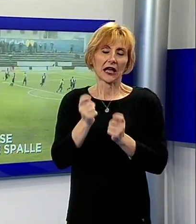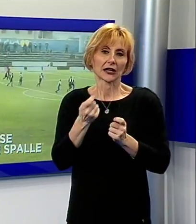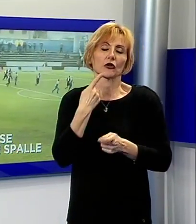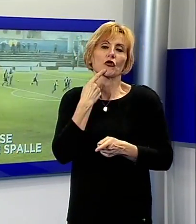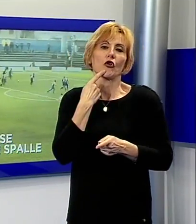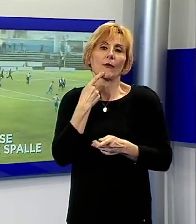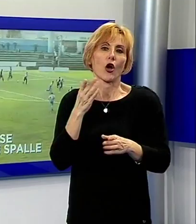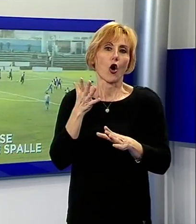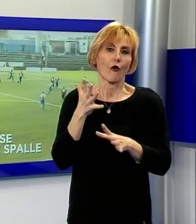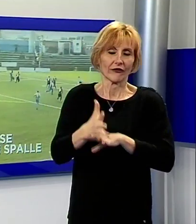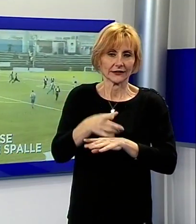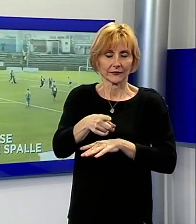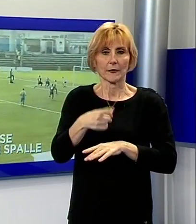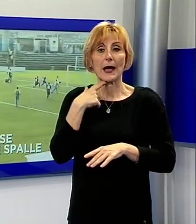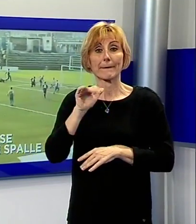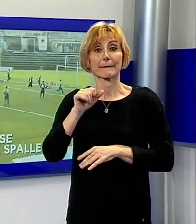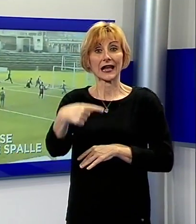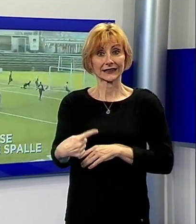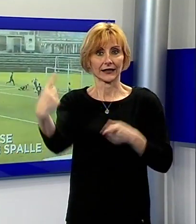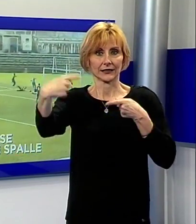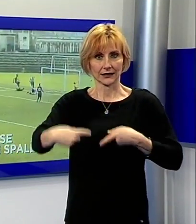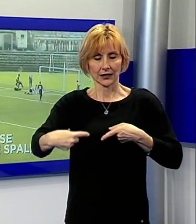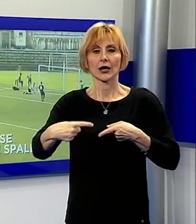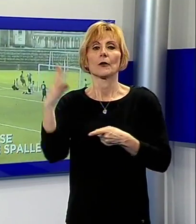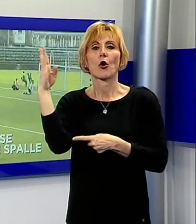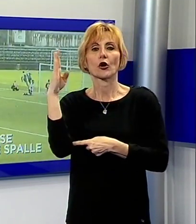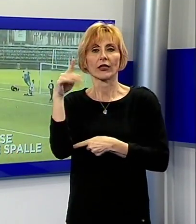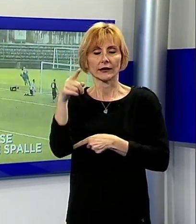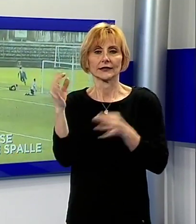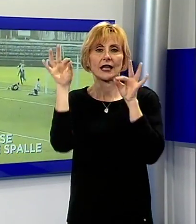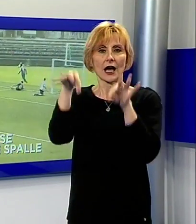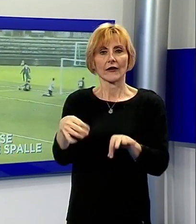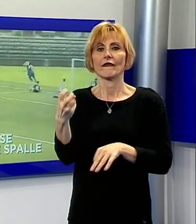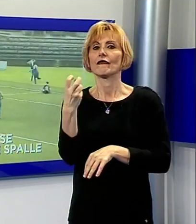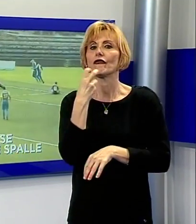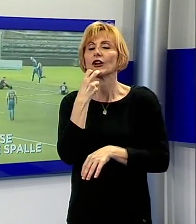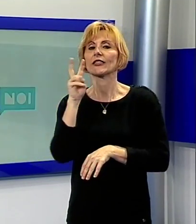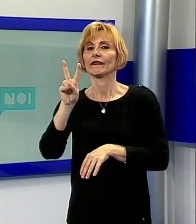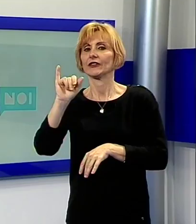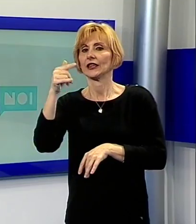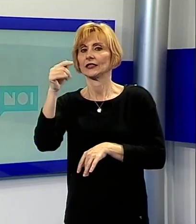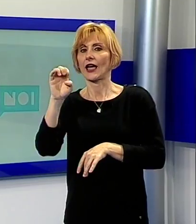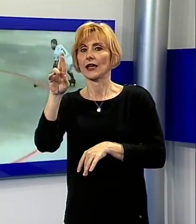offensiva, ma non c'è tregua, martedì di nuovo in campo al Port Elisa arriva la forte Viterbese.